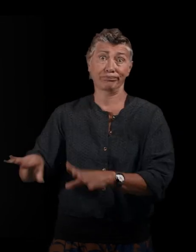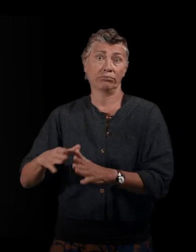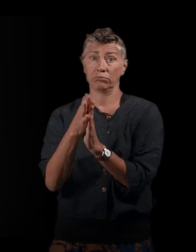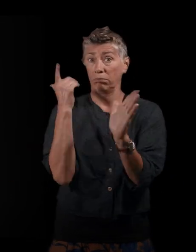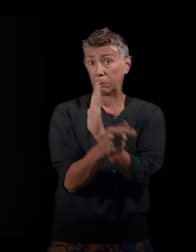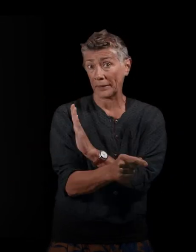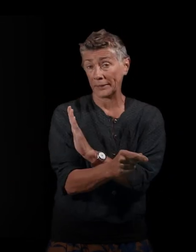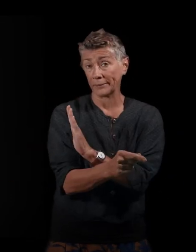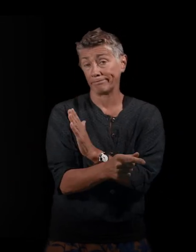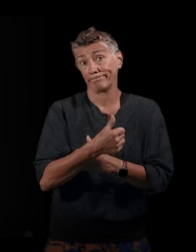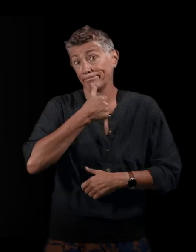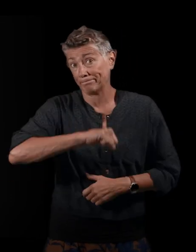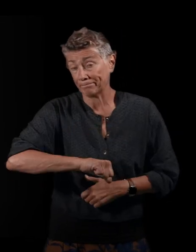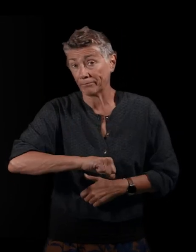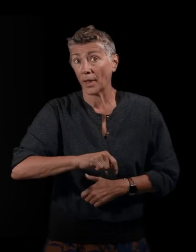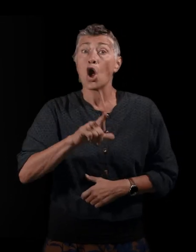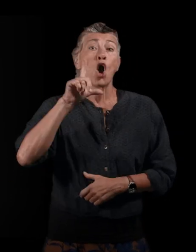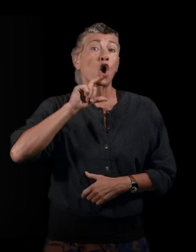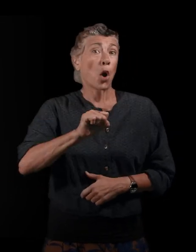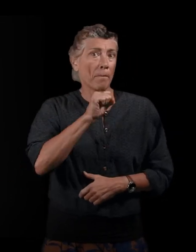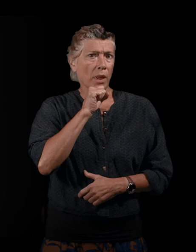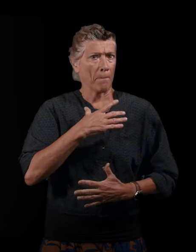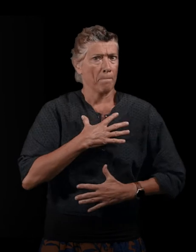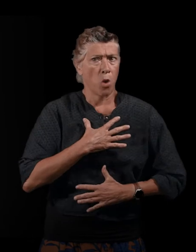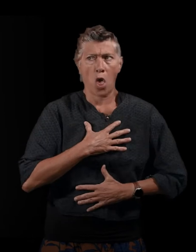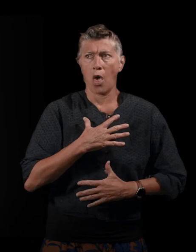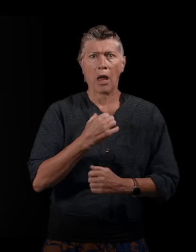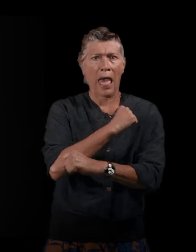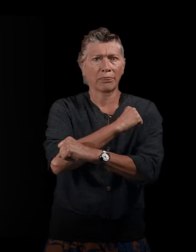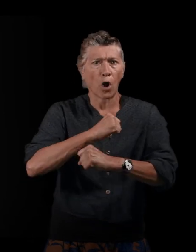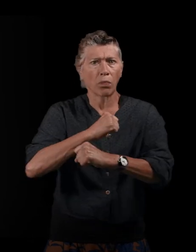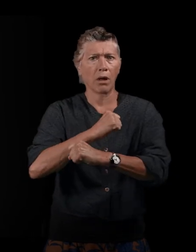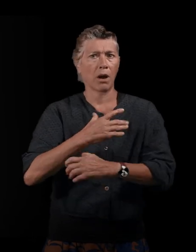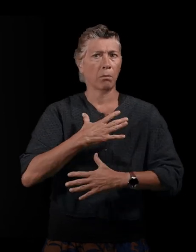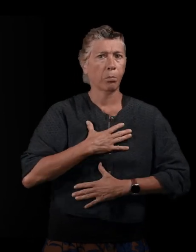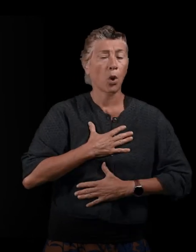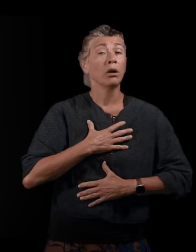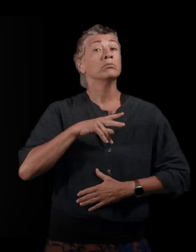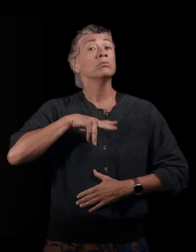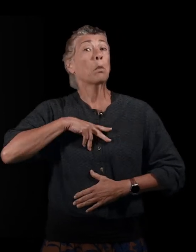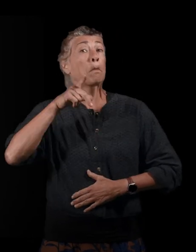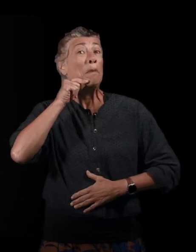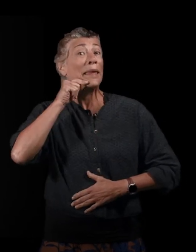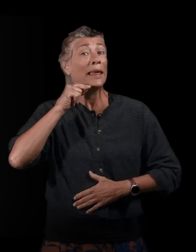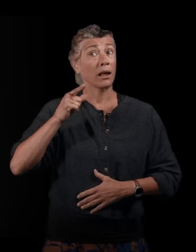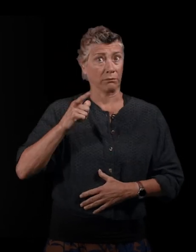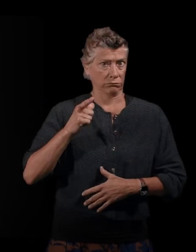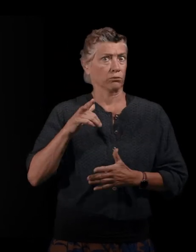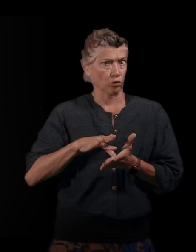comme ils sont... Ma grand-mère a peur, elle a peur des attentats. Mon père subit un attentat, alors qu'il est tout petit.